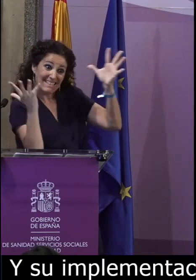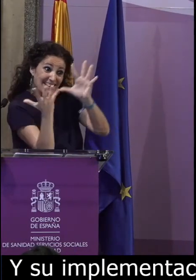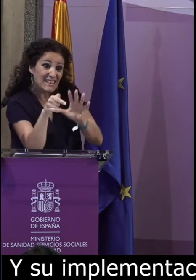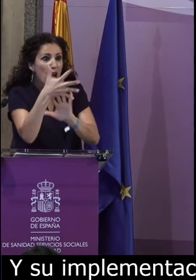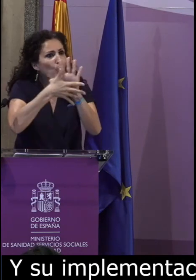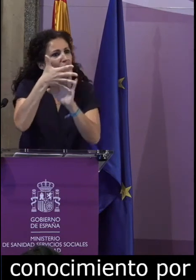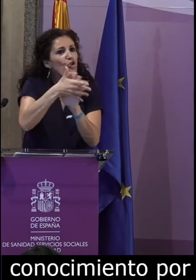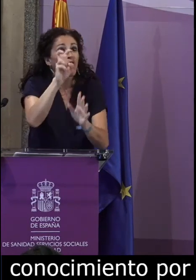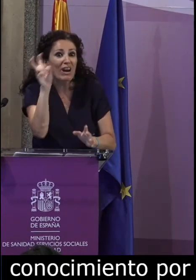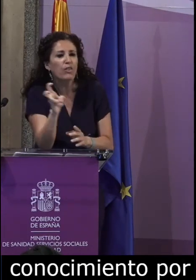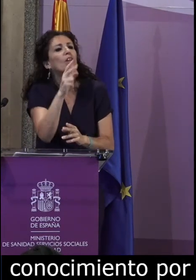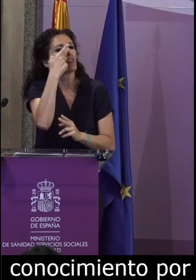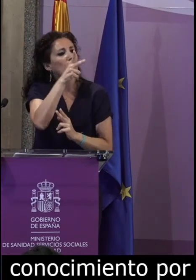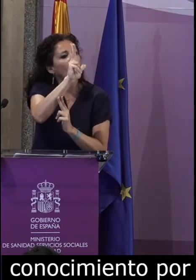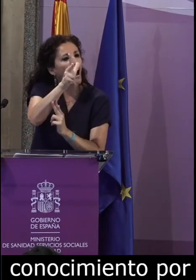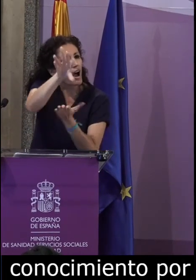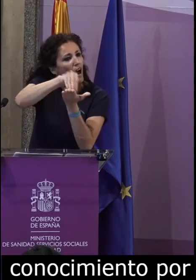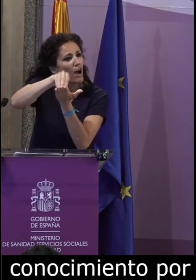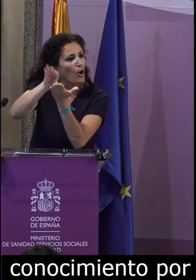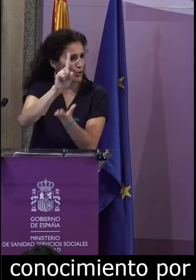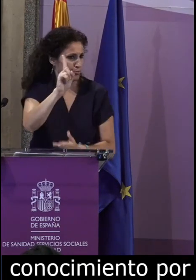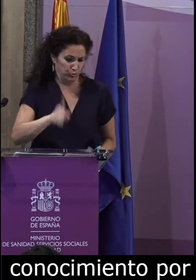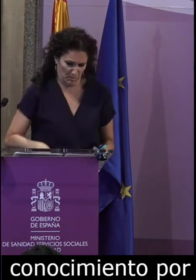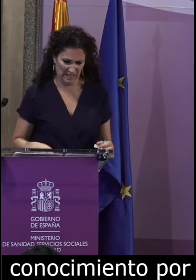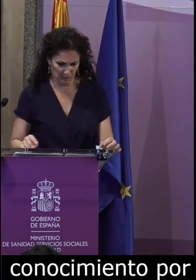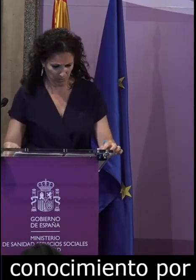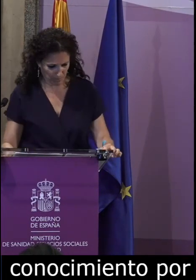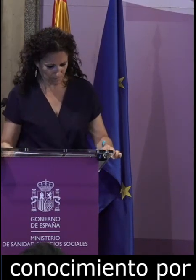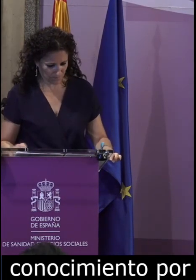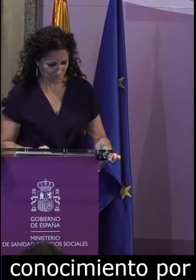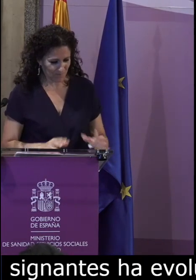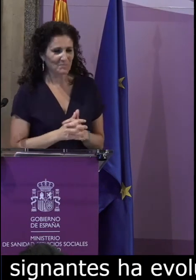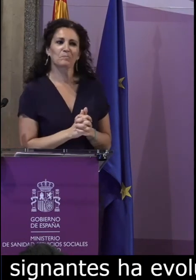evolucionado al igual que ha evolucionado la propia vida a lo largo de estos años.